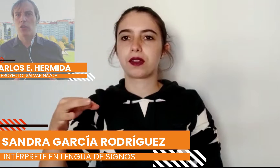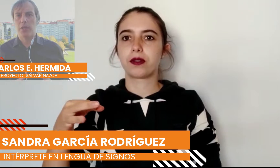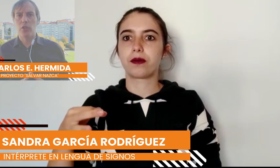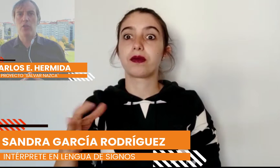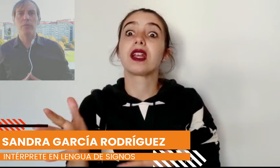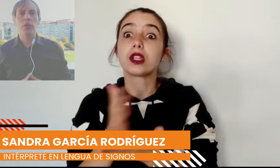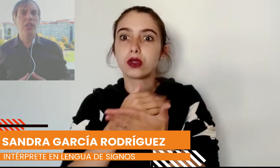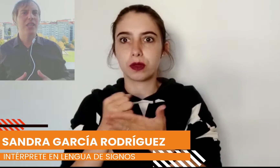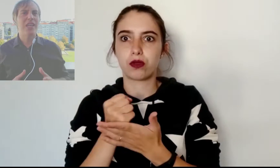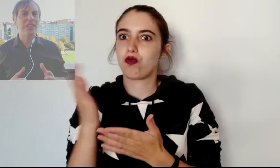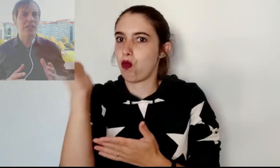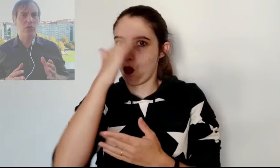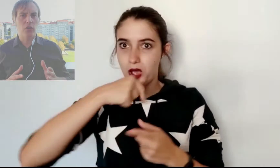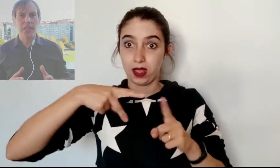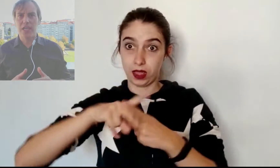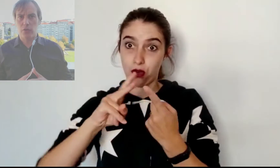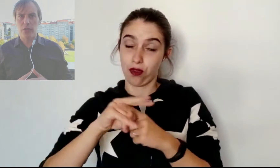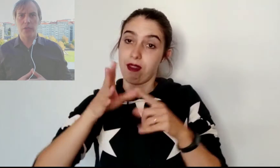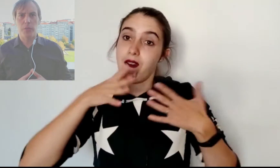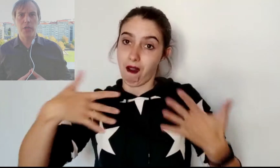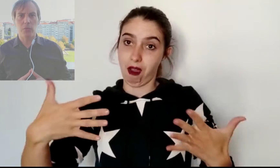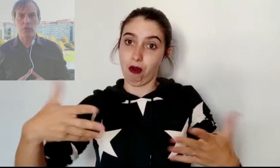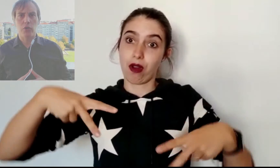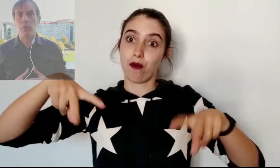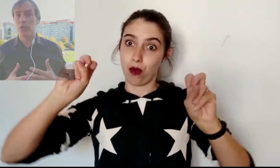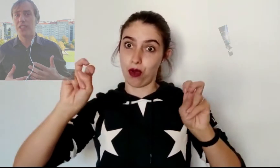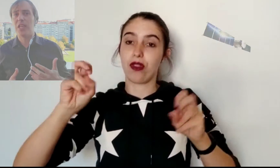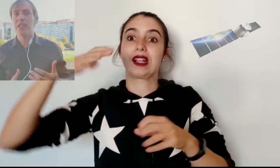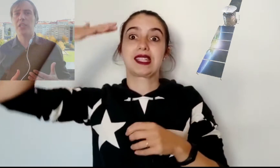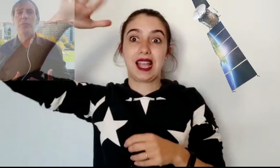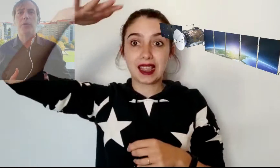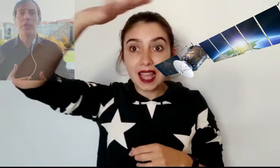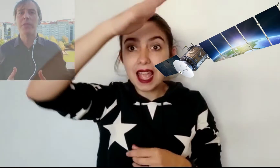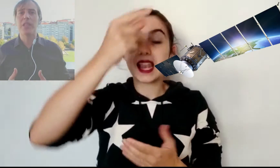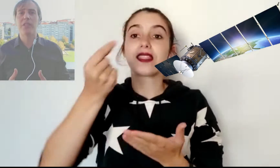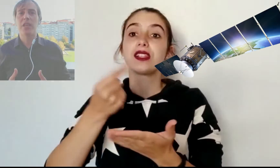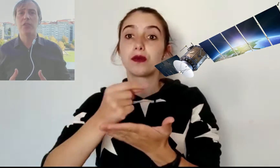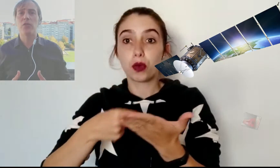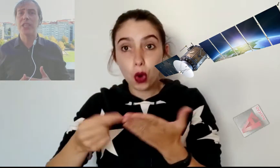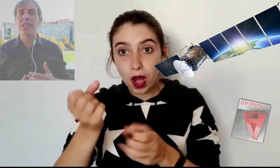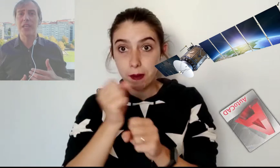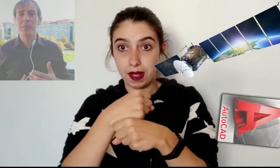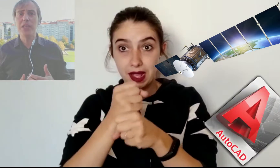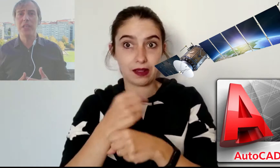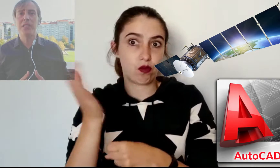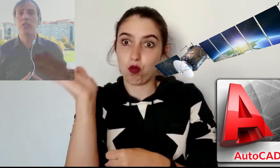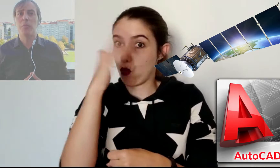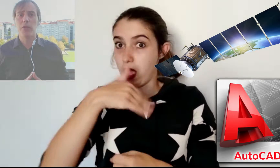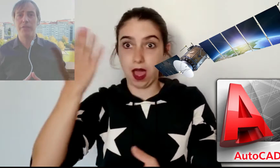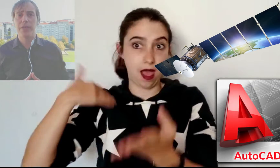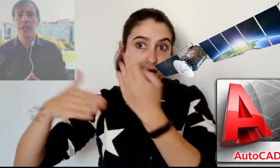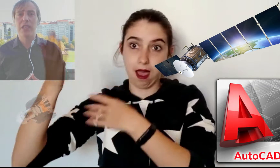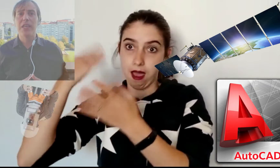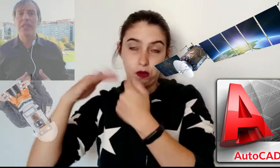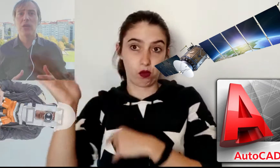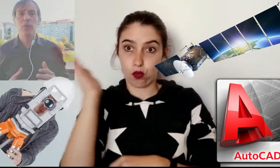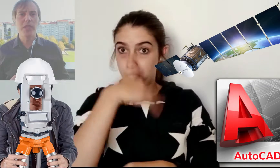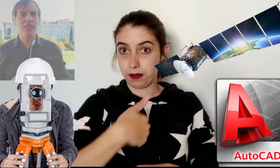sobre todo, no tenían la tecnología que hoy disponemos, como satélites, programas de diseño ni herramientas de topografía que hubiesen